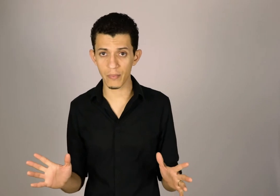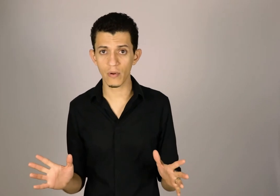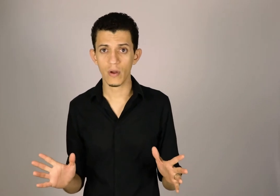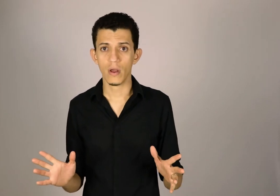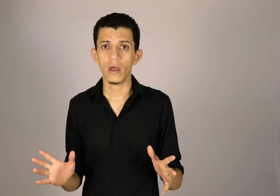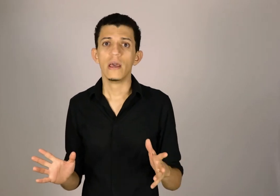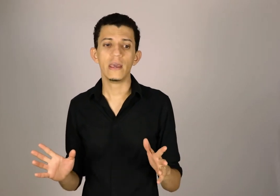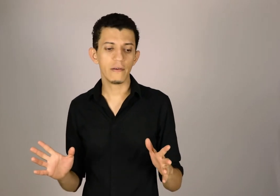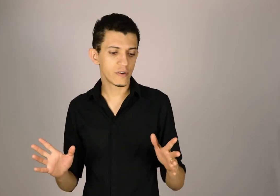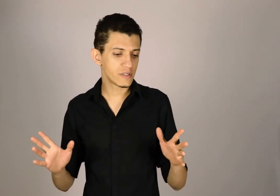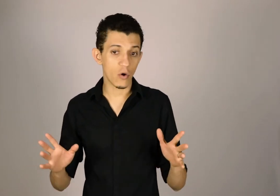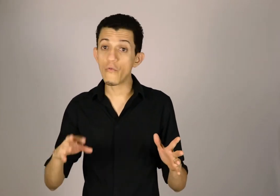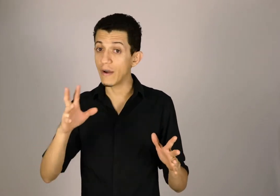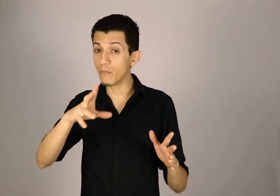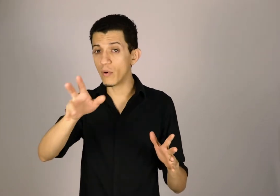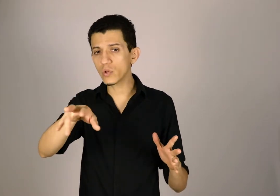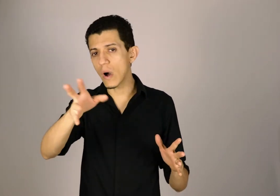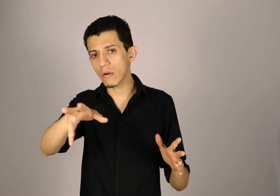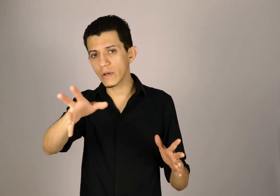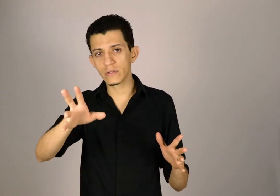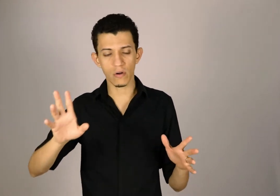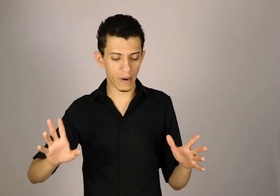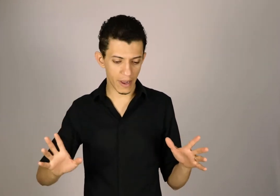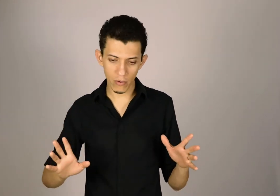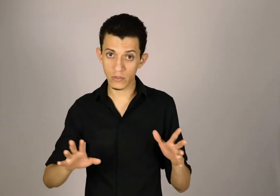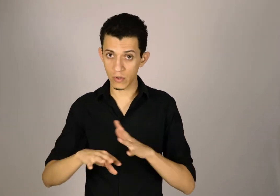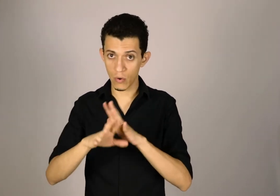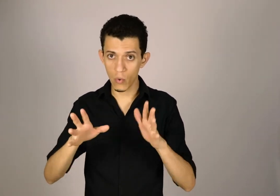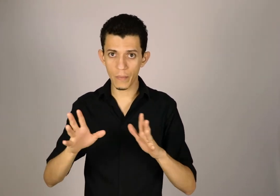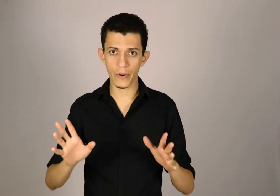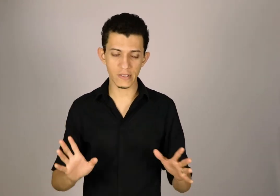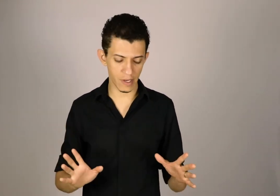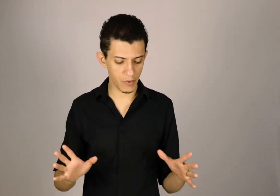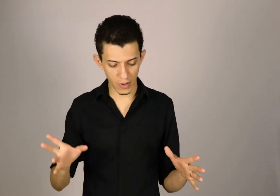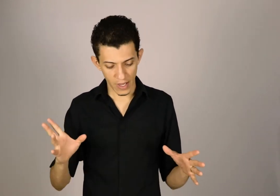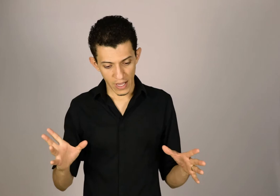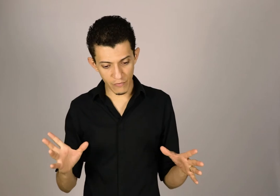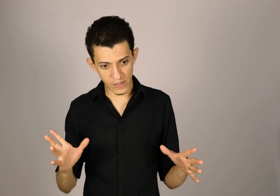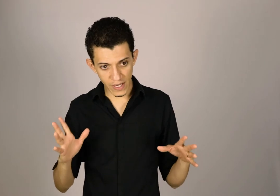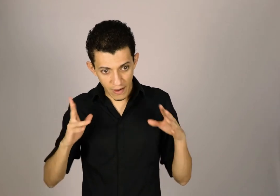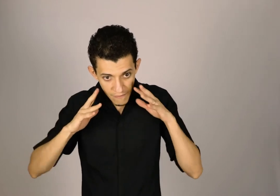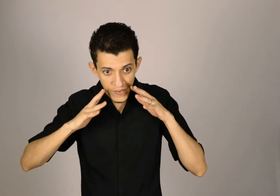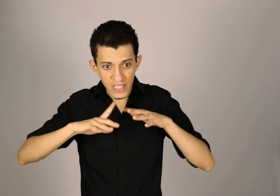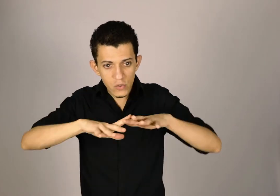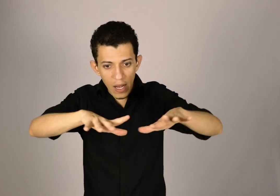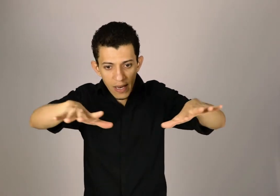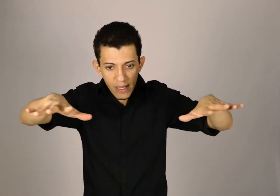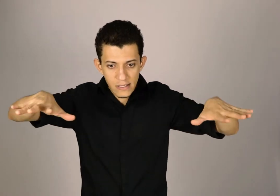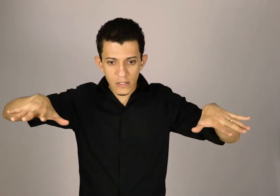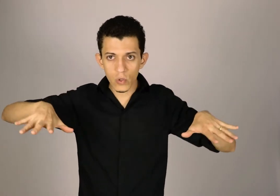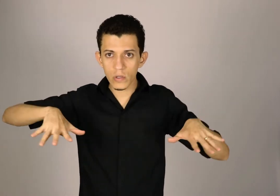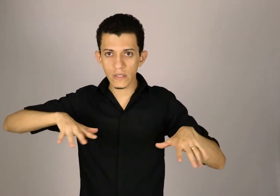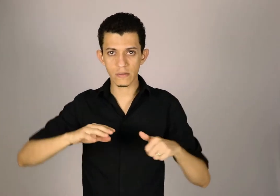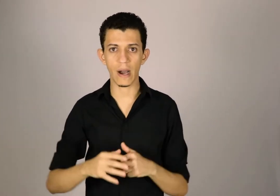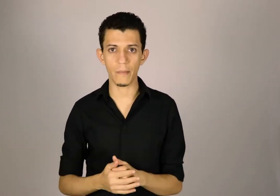ou vai em um ponto alto aí do seu bairro, de sua rua, por exemplo, e você visualiza todo esse mapa.